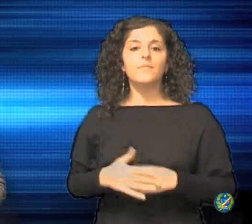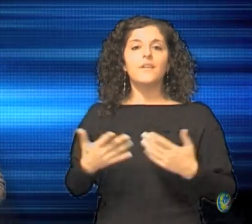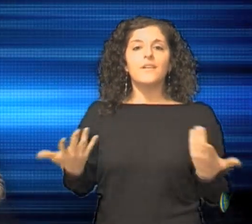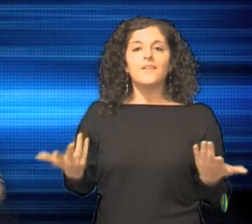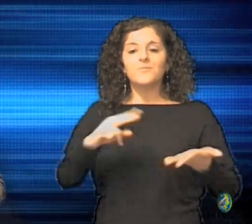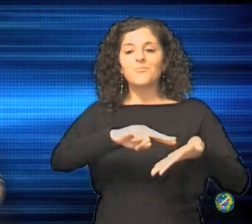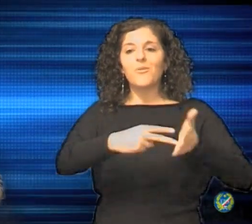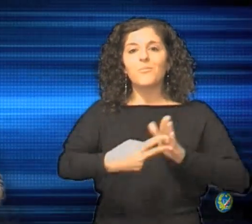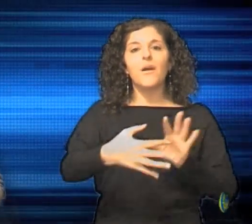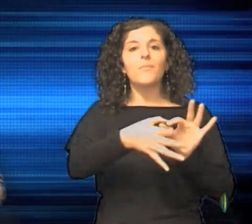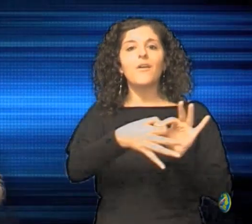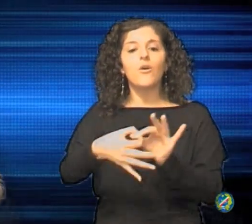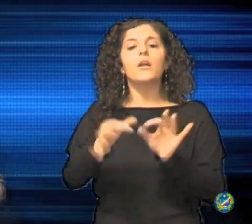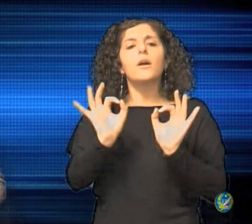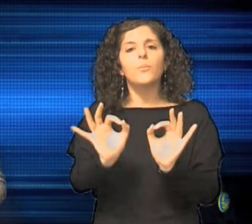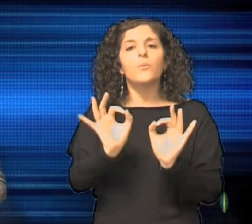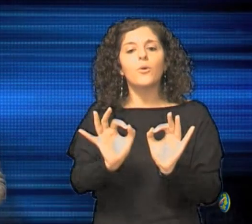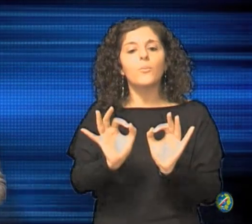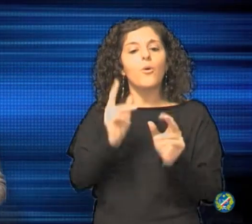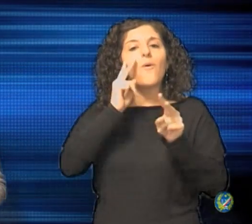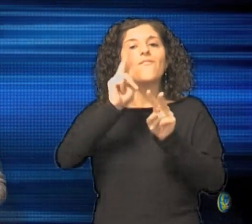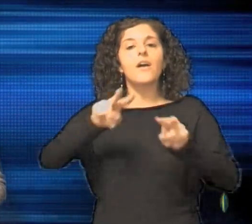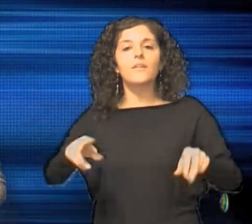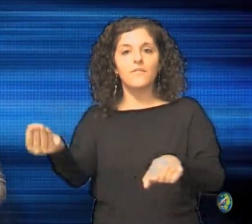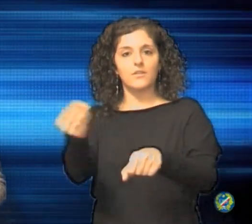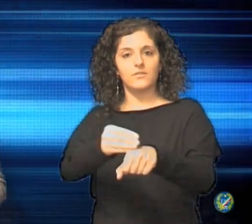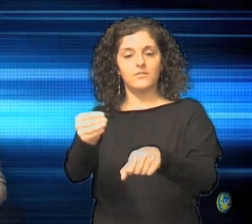verifiche straordinarie.